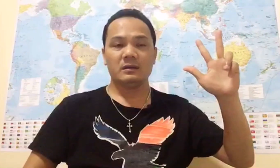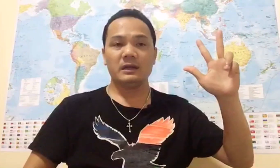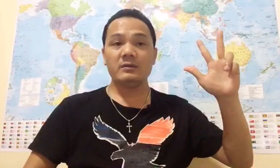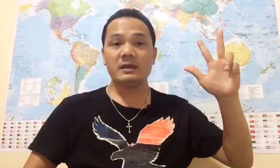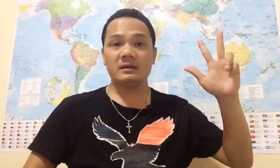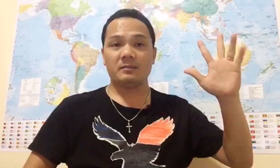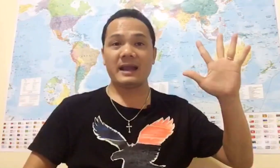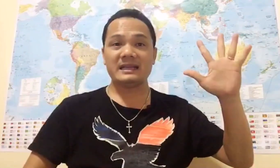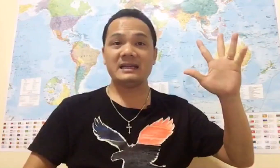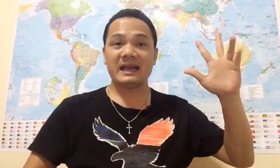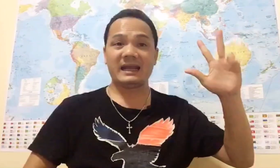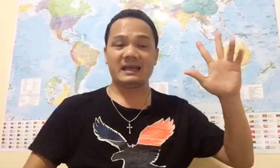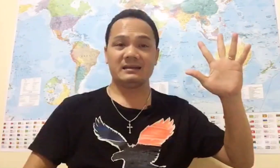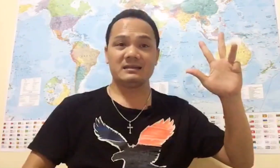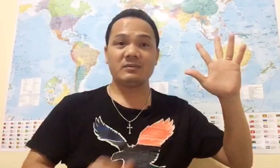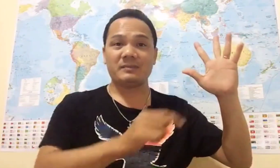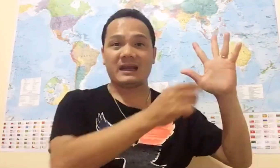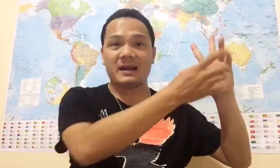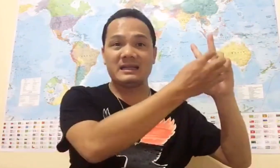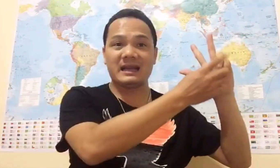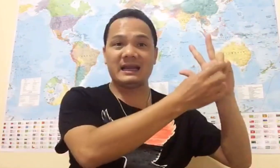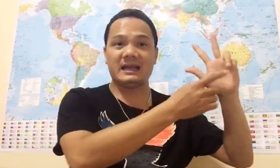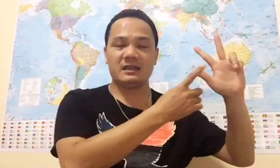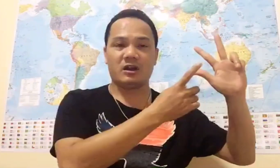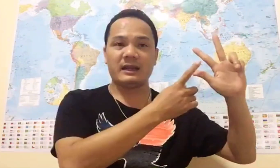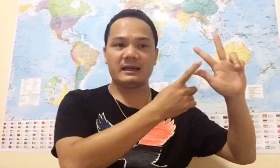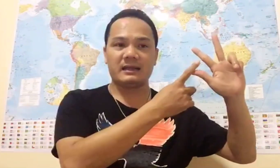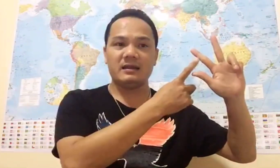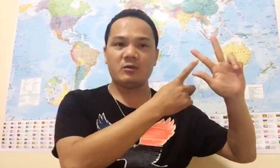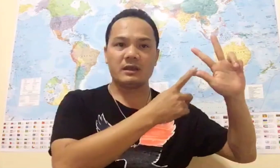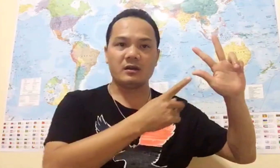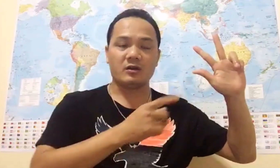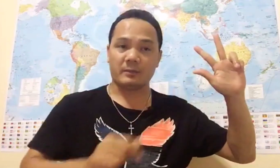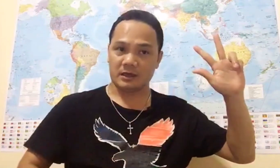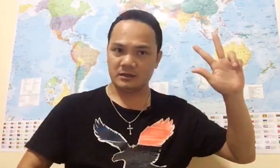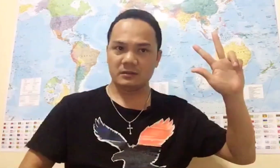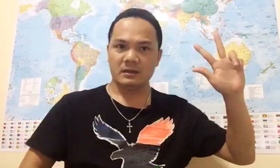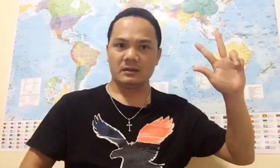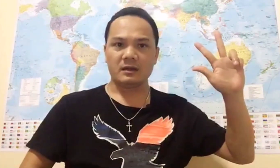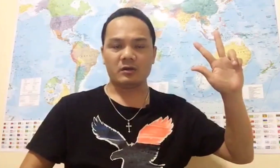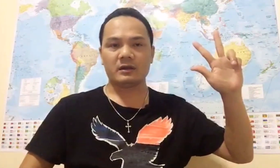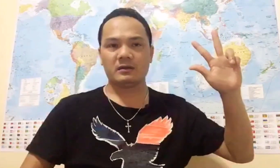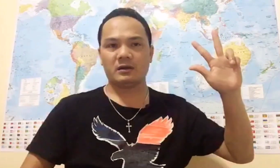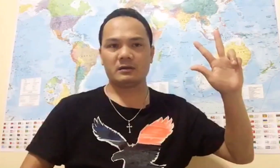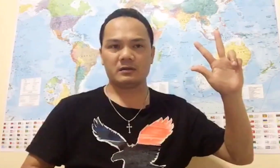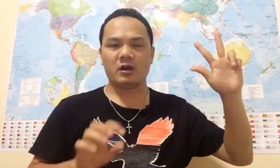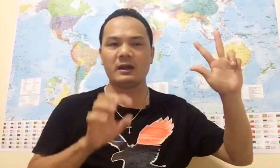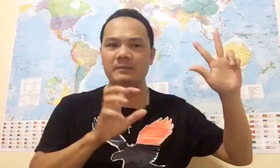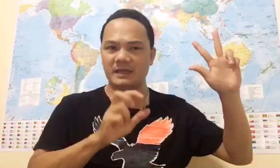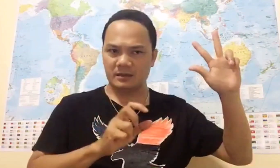Nếu như 3 trên 2 á Trong 5 thằng 3 trên 2 này Thì rõ ràng là Liên Hợp Quốc vẫn còn cầm cự được Vẫn còn cầm chịch